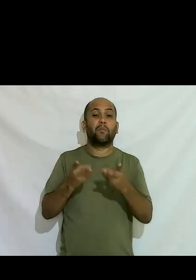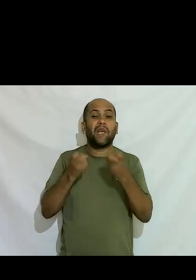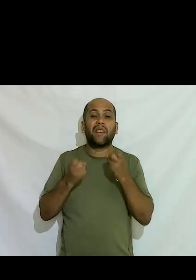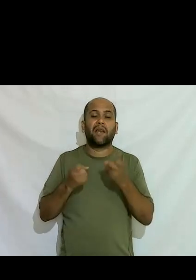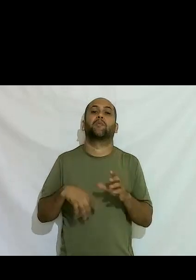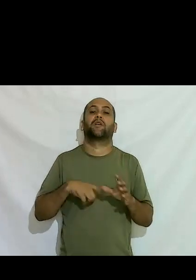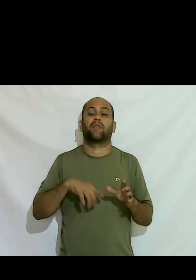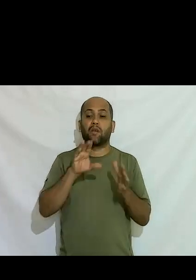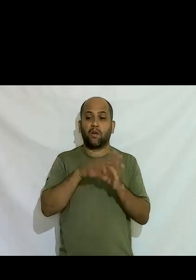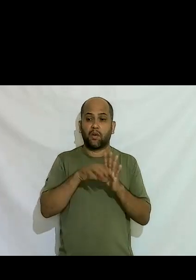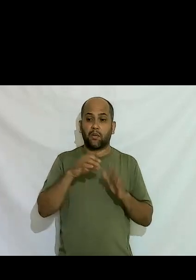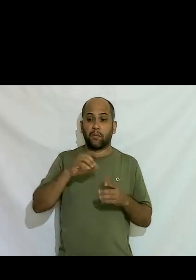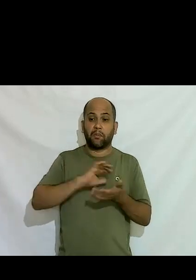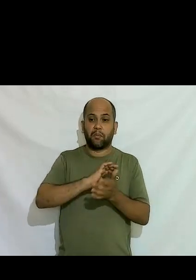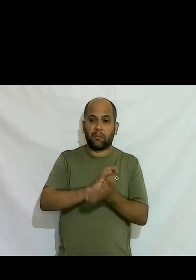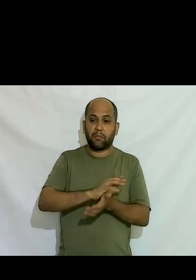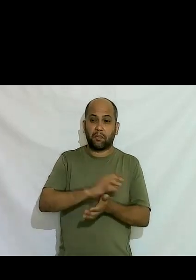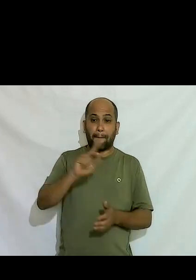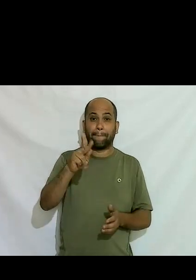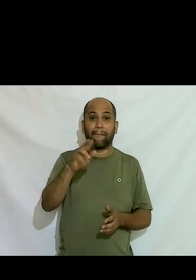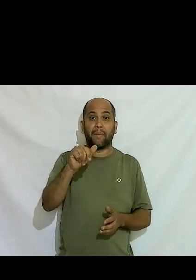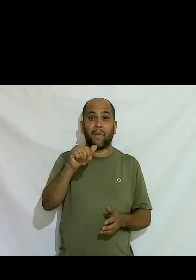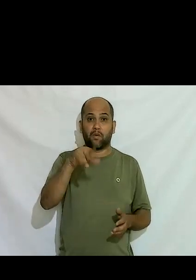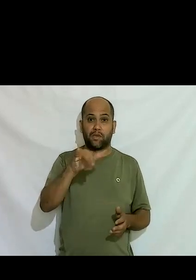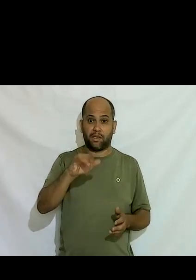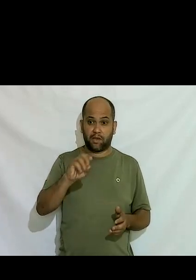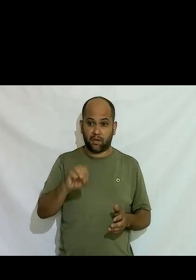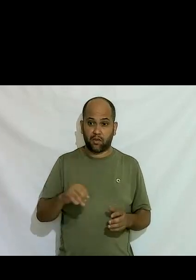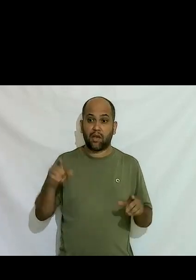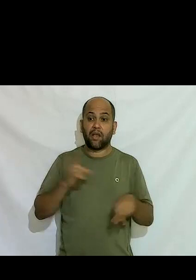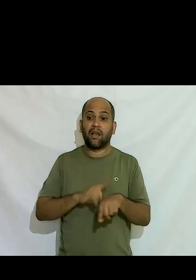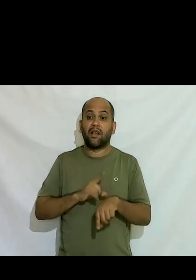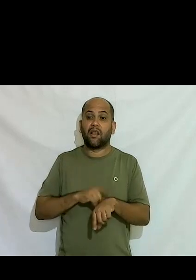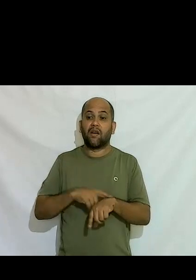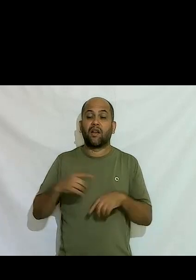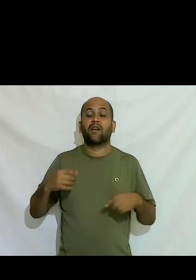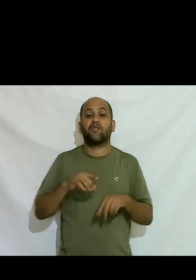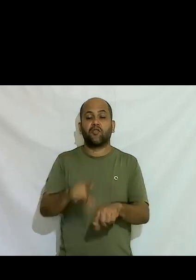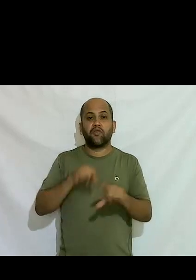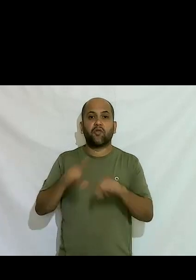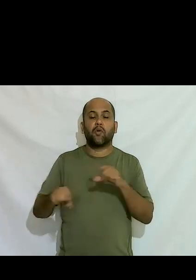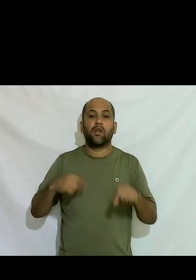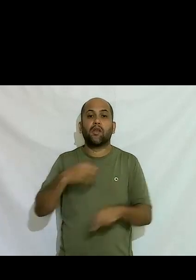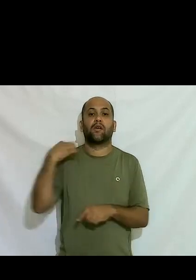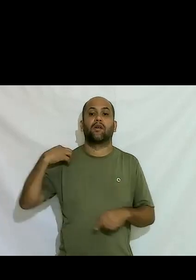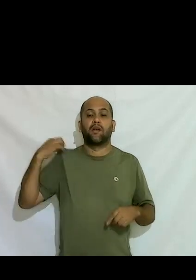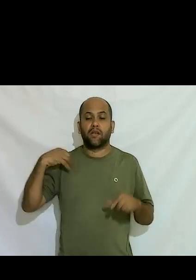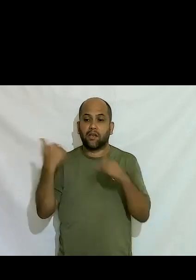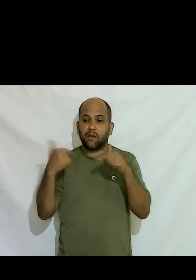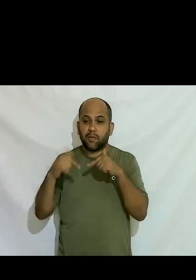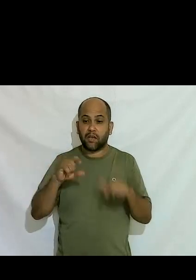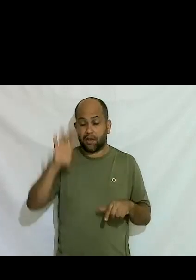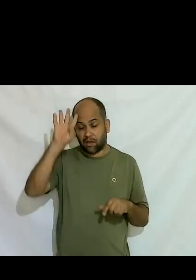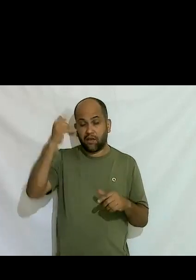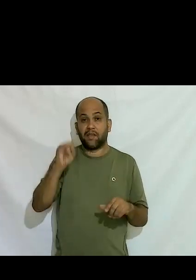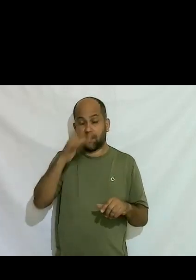preconceito mas está ali então na hora de escolher um candidato para o emprego na hora de decidir se a pessoa sobra na